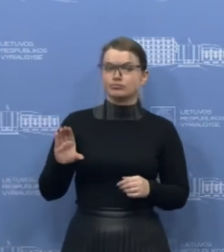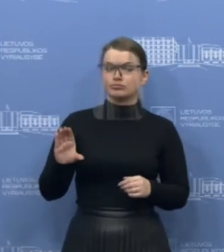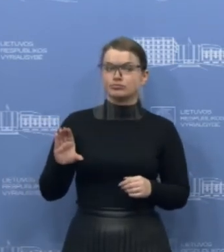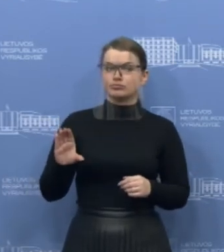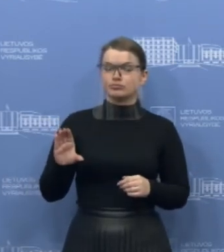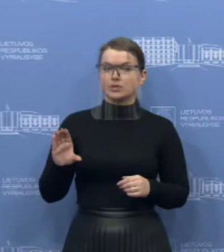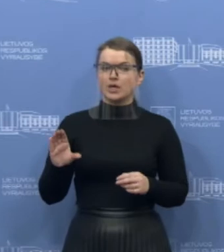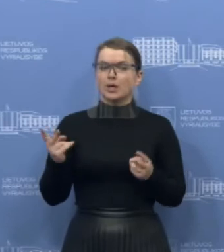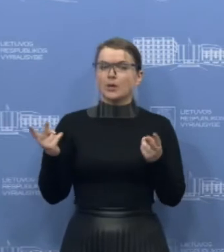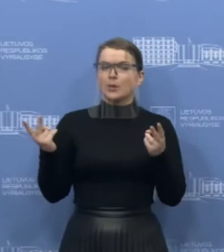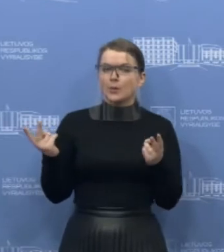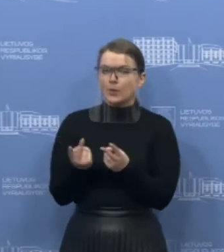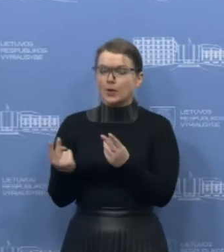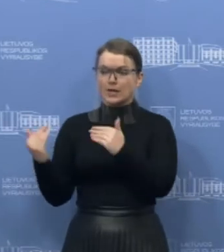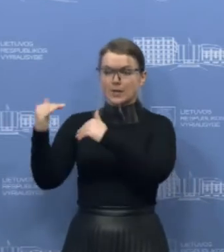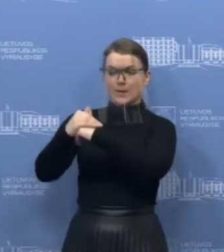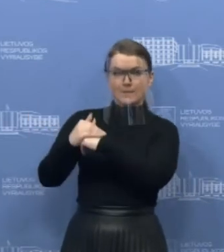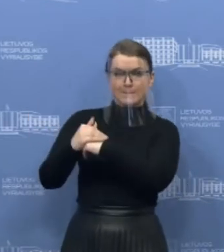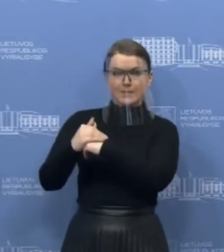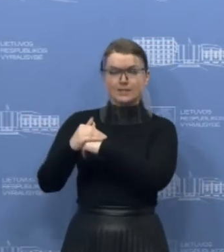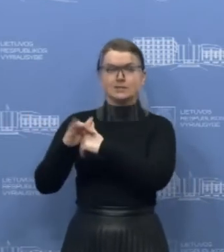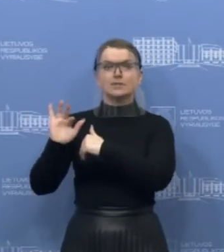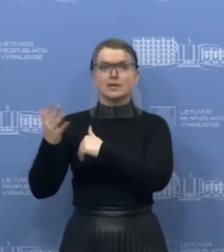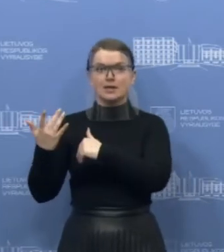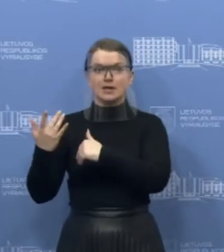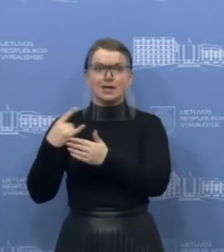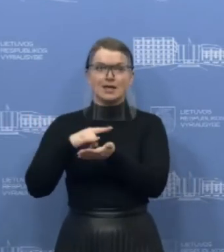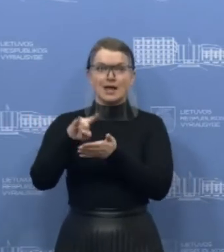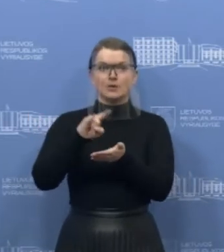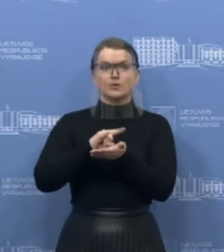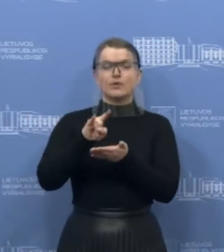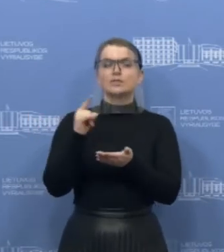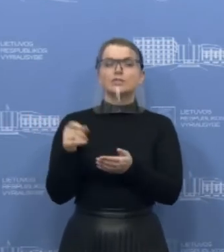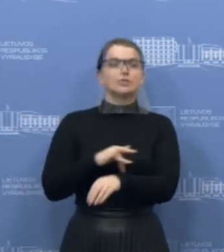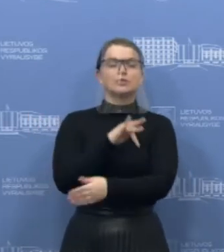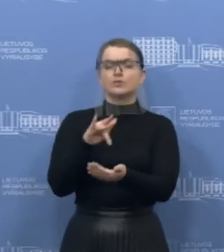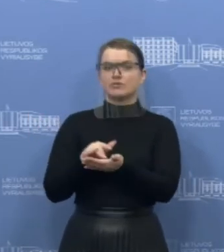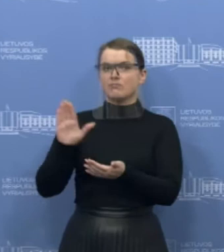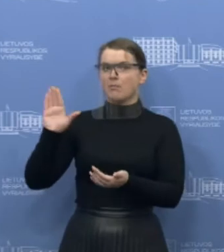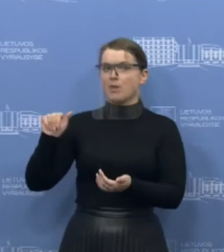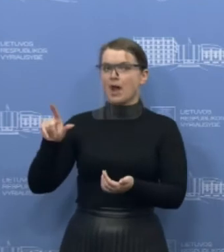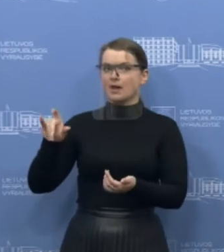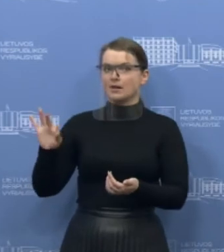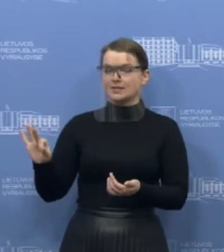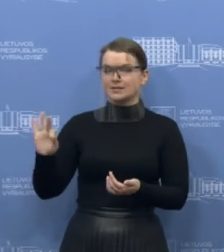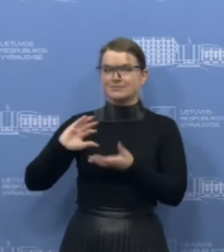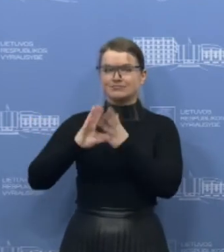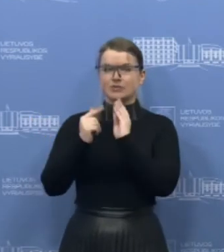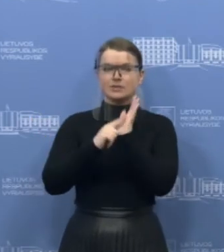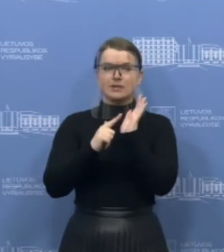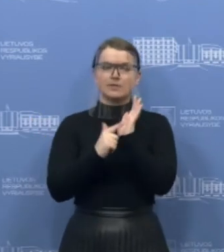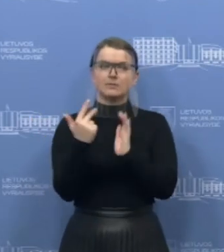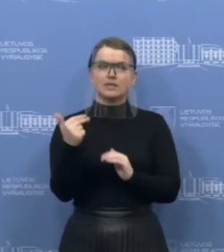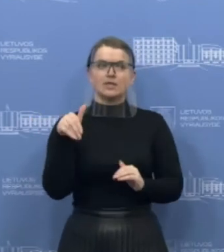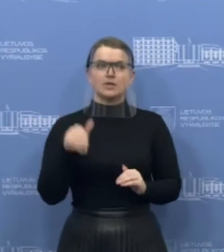kurią reikėjo damokėti, tai lėktuvas iš balio apie 73 tūkstančiai